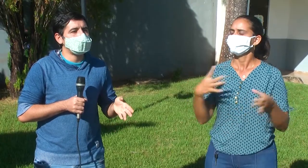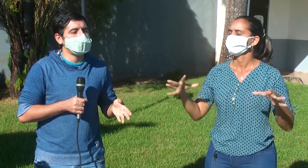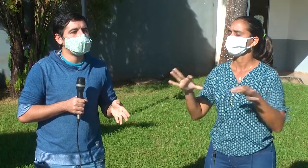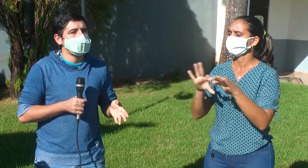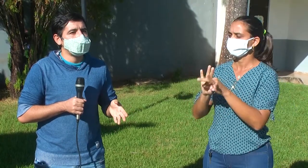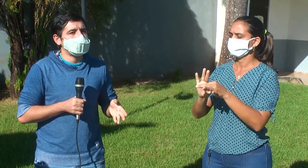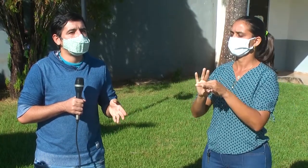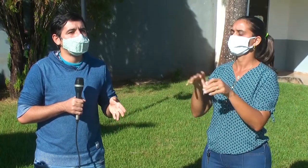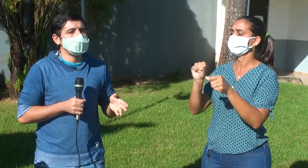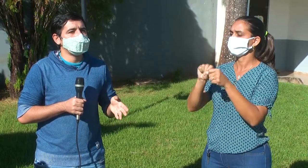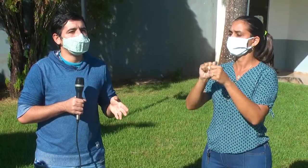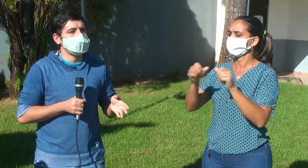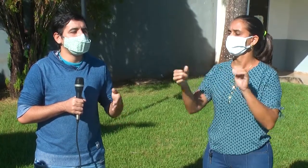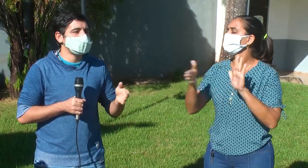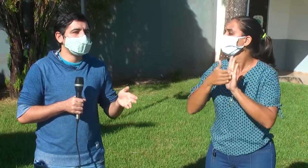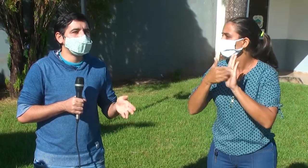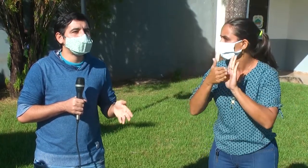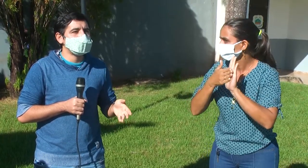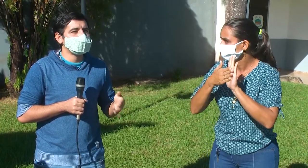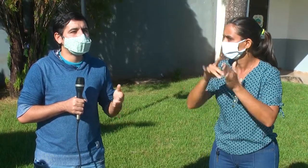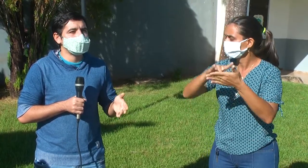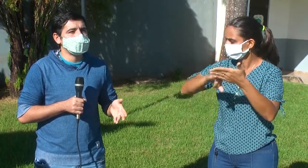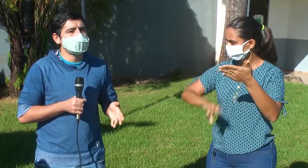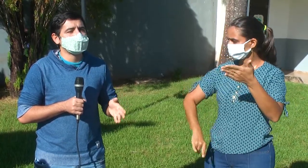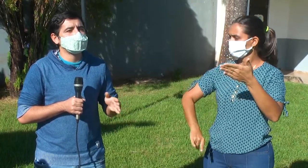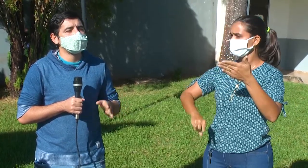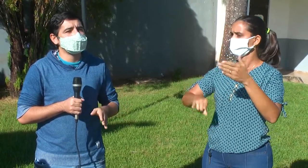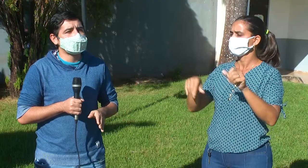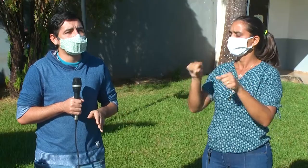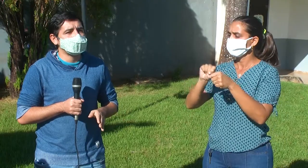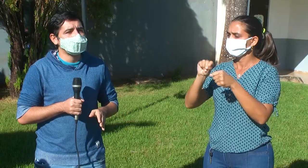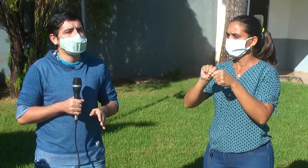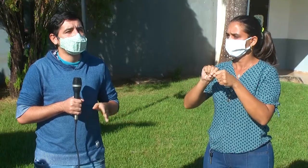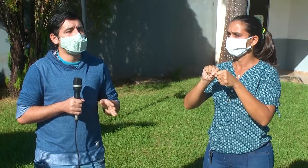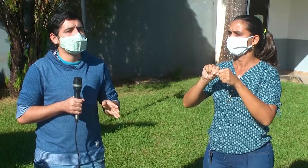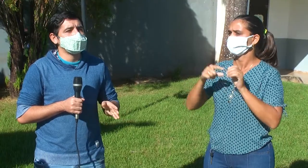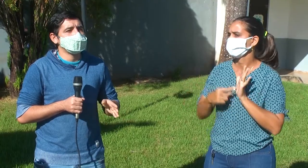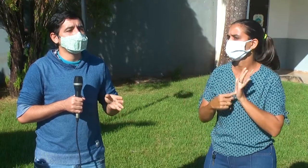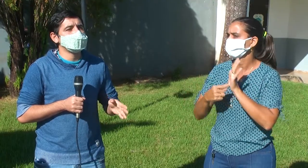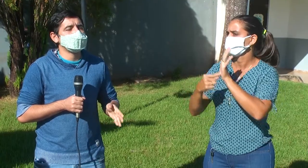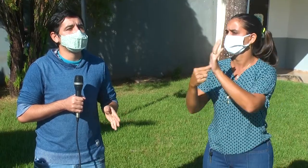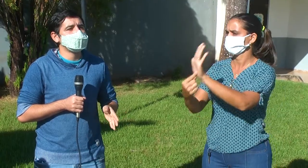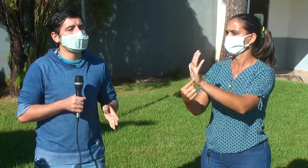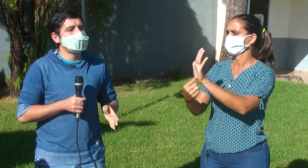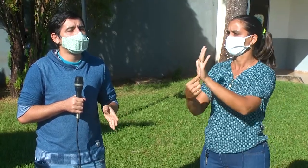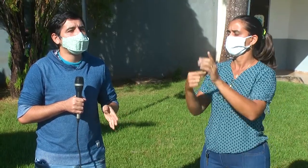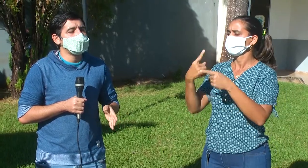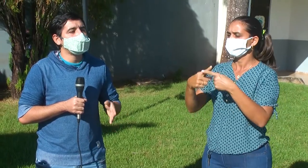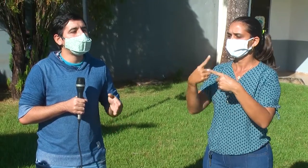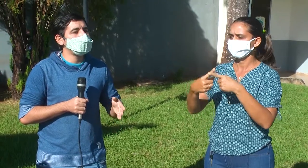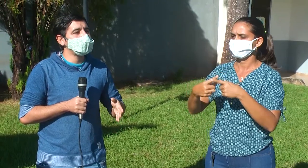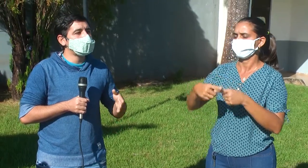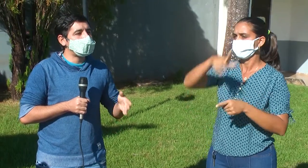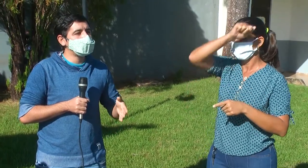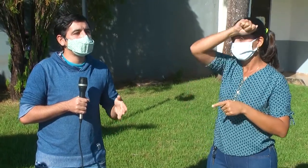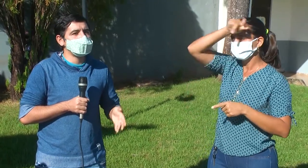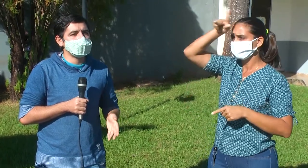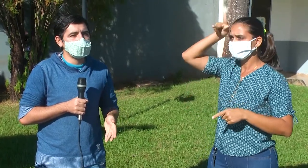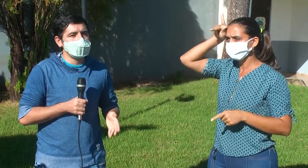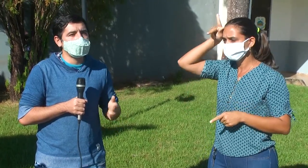a Prefeitura e a Secretaria de Saúde e Educação não estavam fazendo uso desse profissional, como por qual motivo o